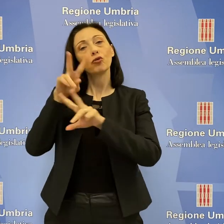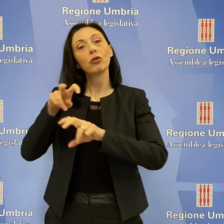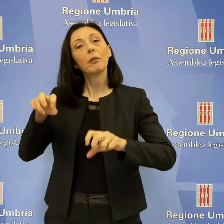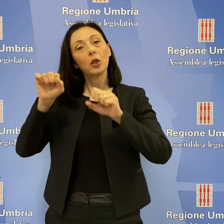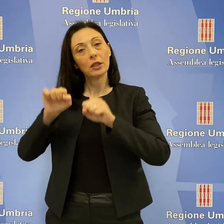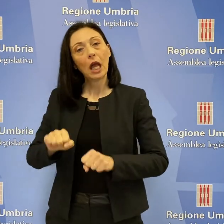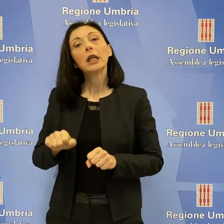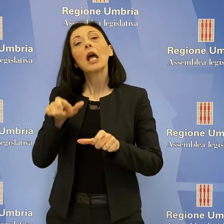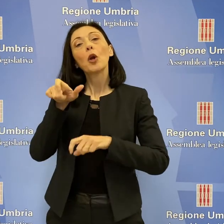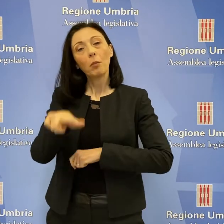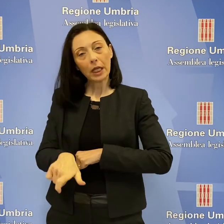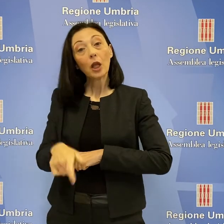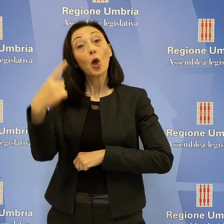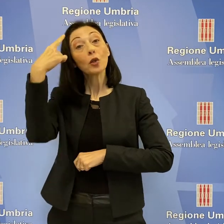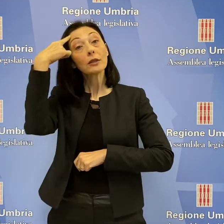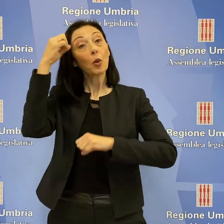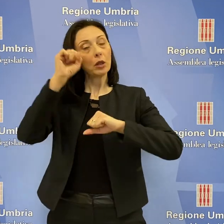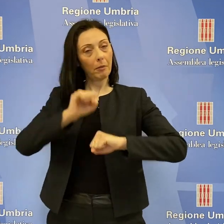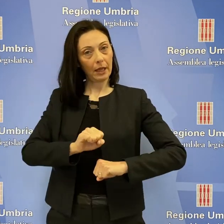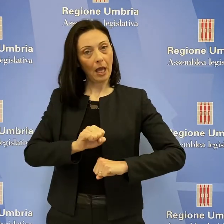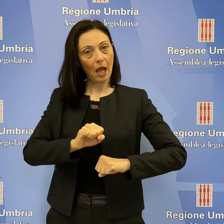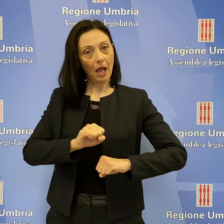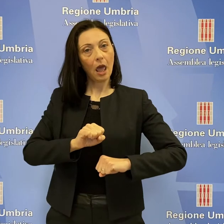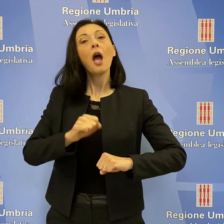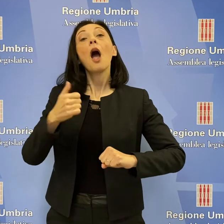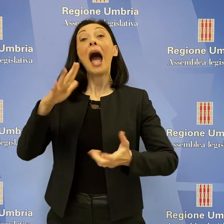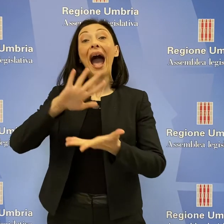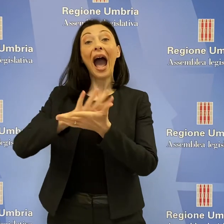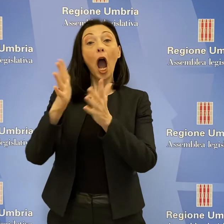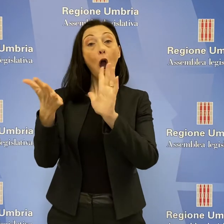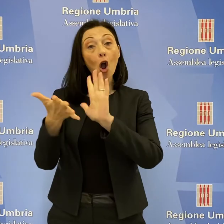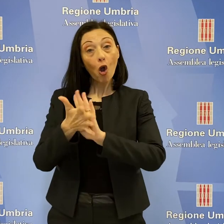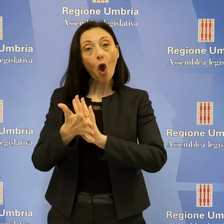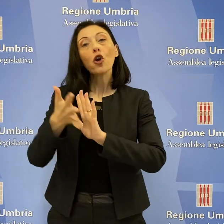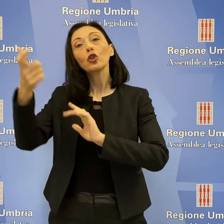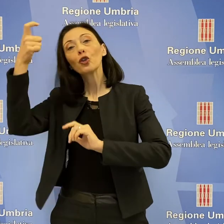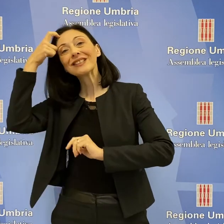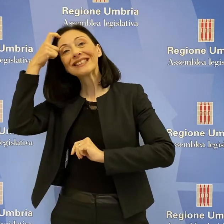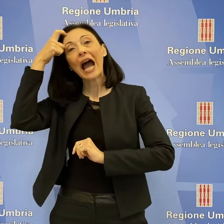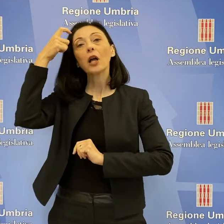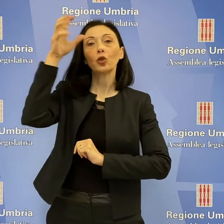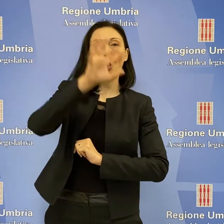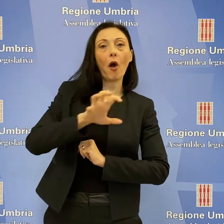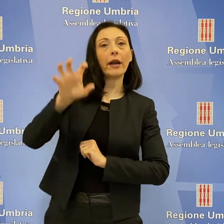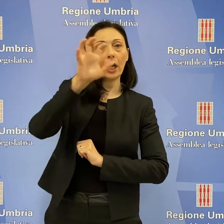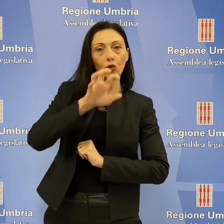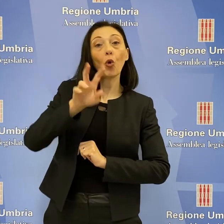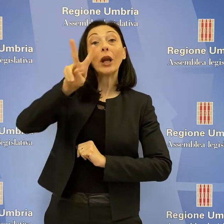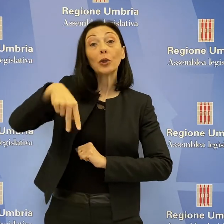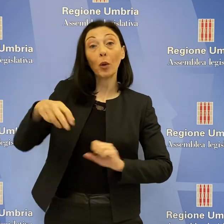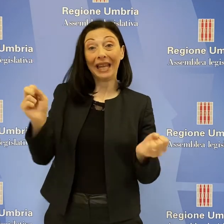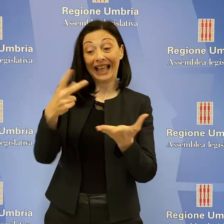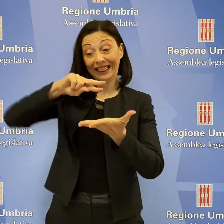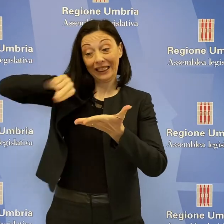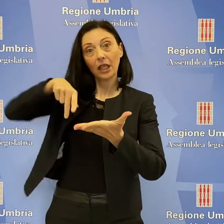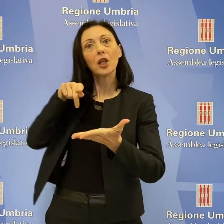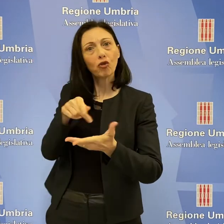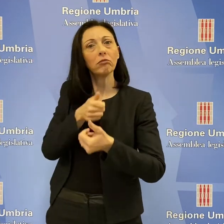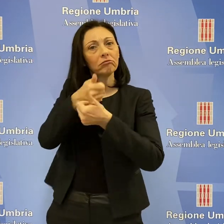salute mentale, ricependo e adeguandosi ai contenuti dell'accordo Stato-Regioni, siglato nel 2018. Linee di indirizzo che